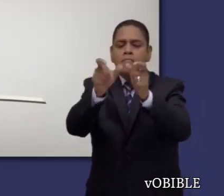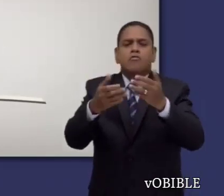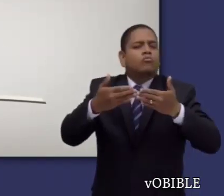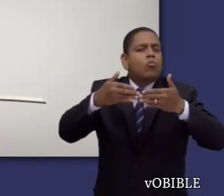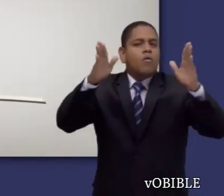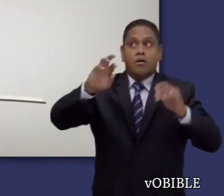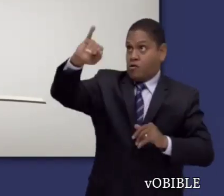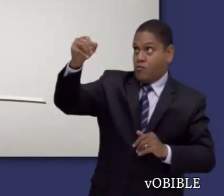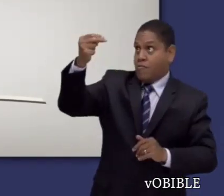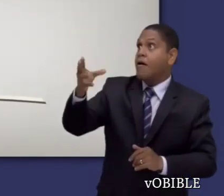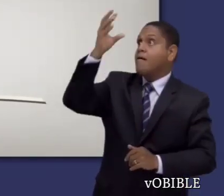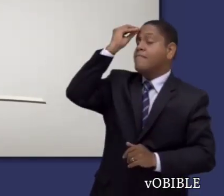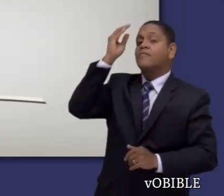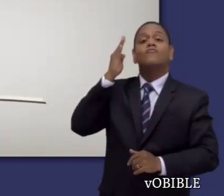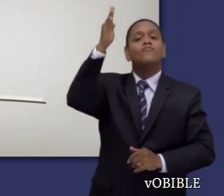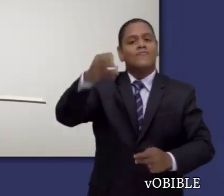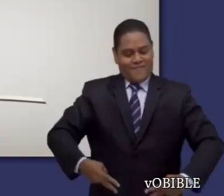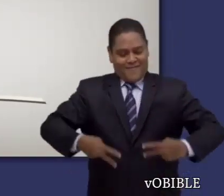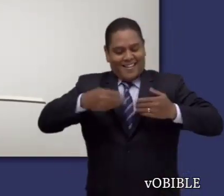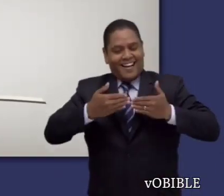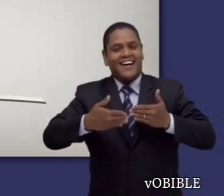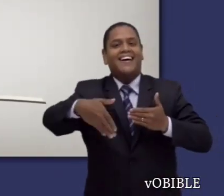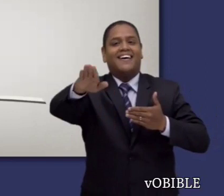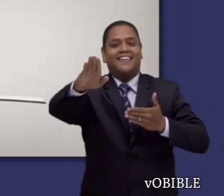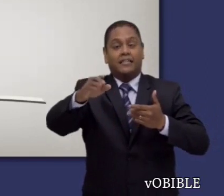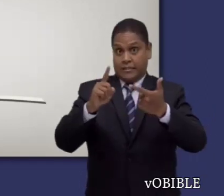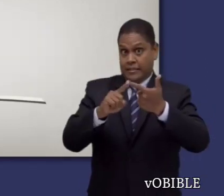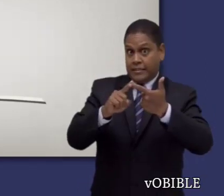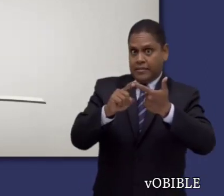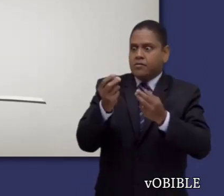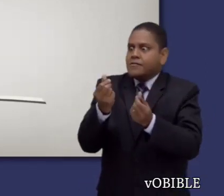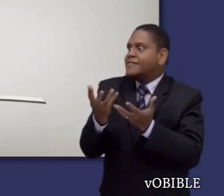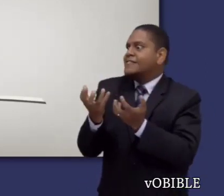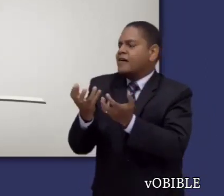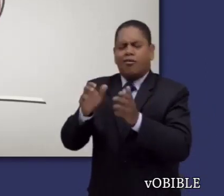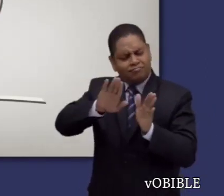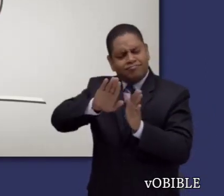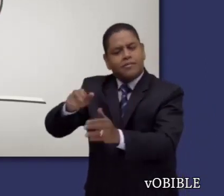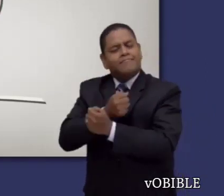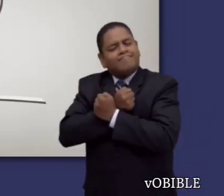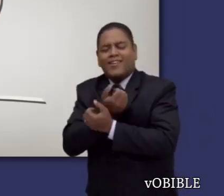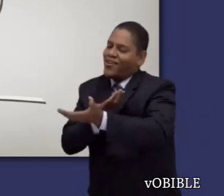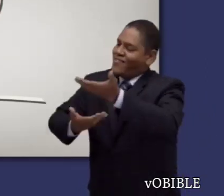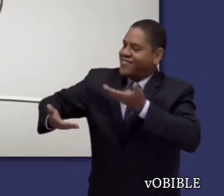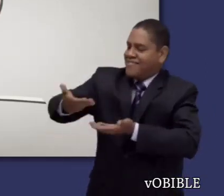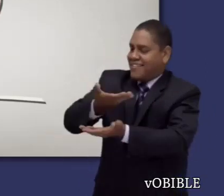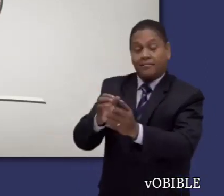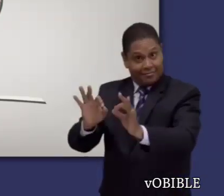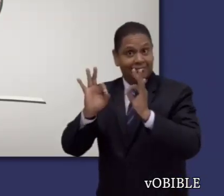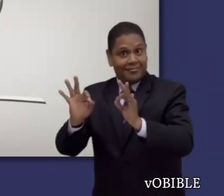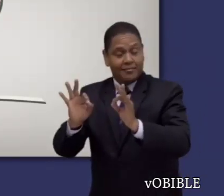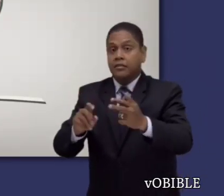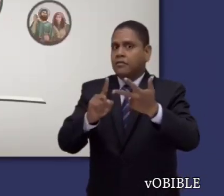Jehová desea que todo tipo de personas se salven y lleguen a conocer bien la verdad. En que los cristianos no debemos amar el